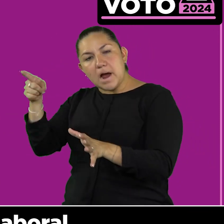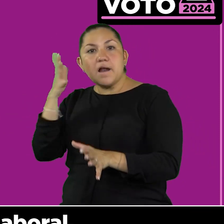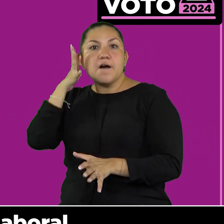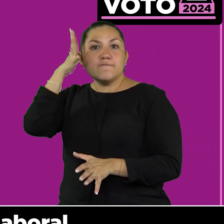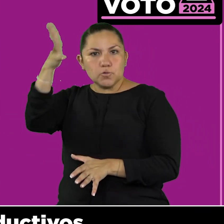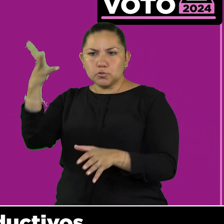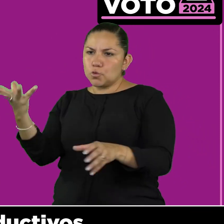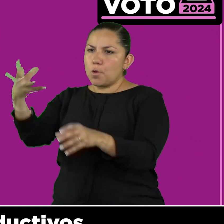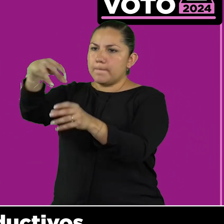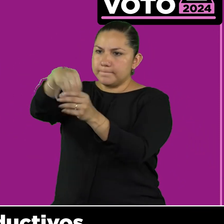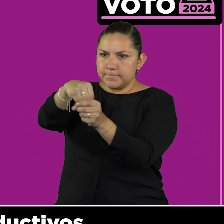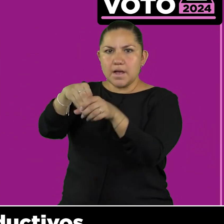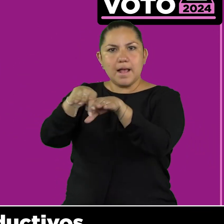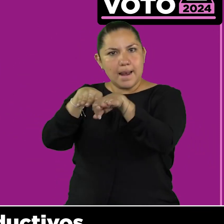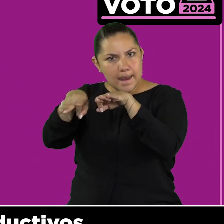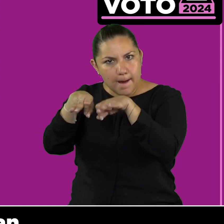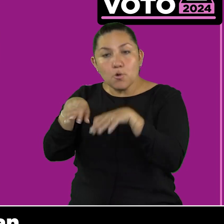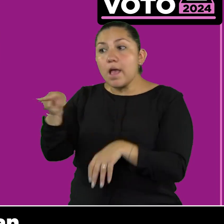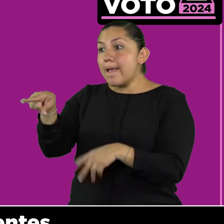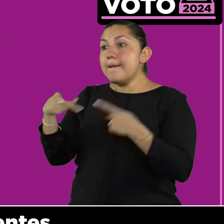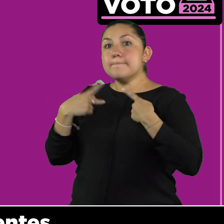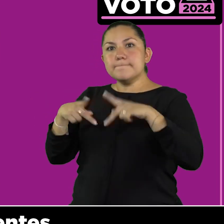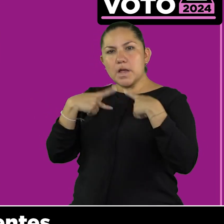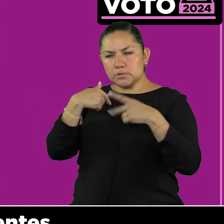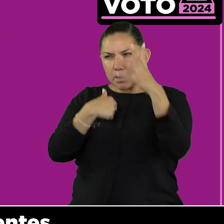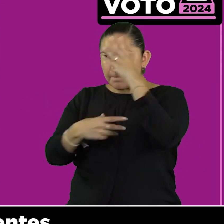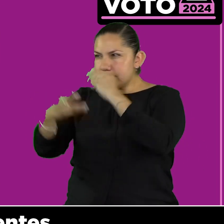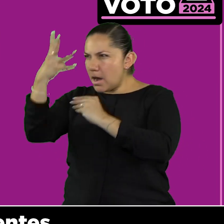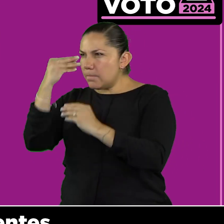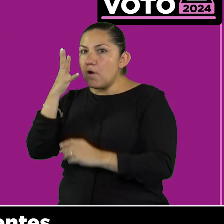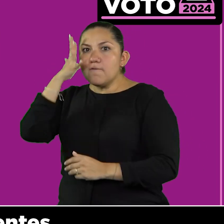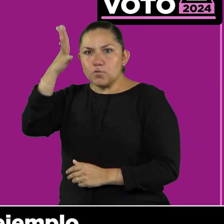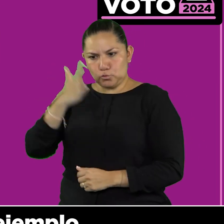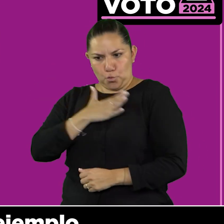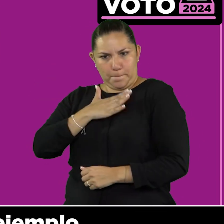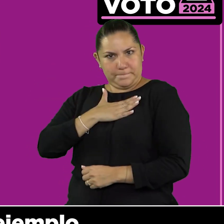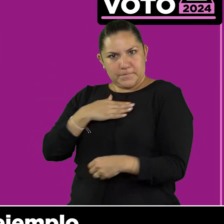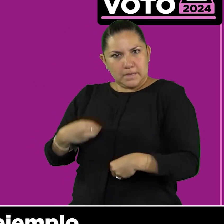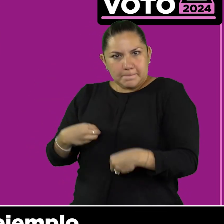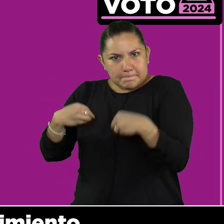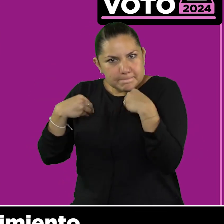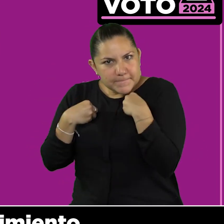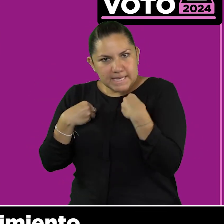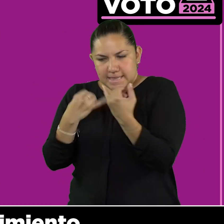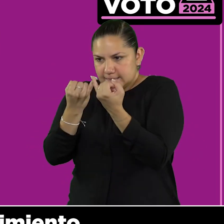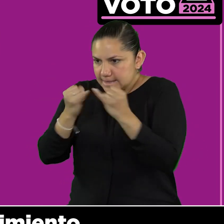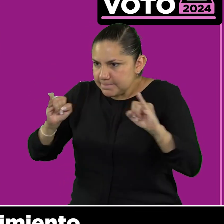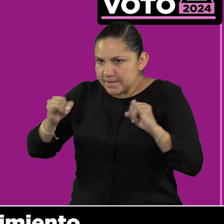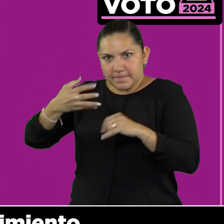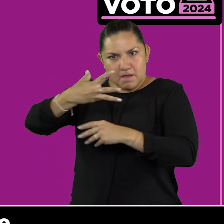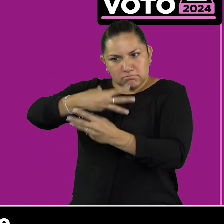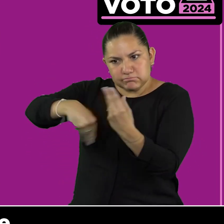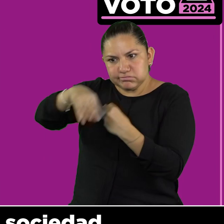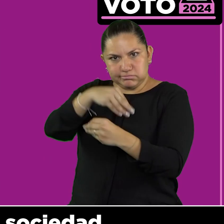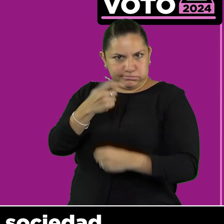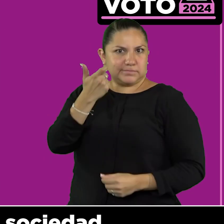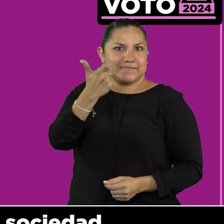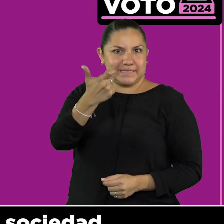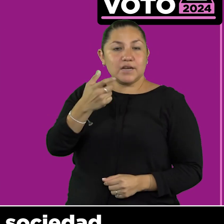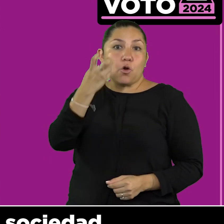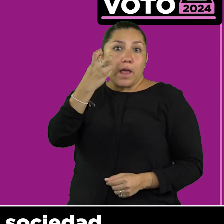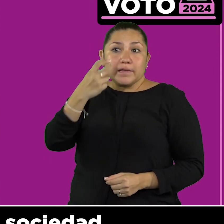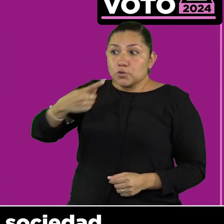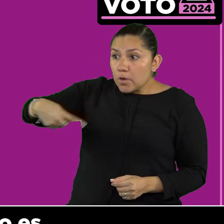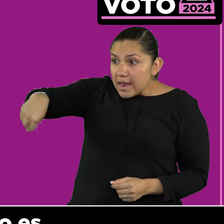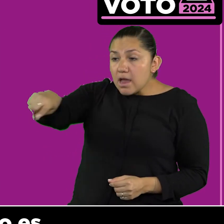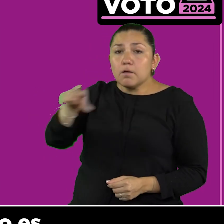mercado laboral, que sean productivos, que sean autosuficientes. El tema, por ejemplo, del emprendimiento de este segmento